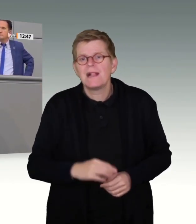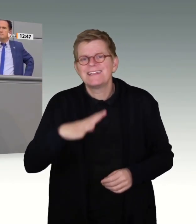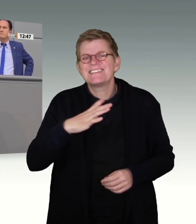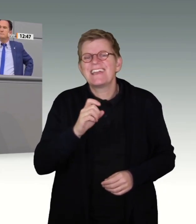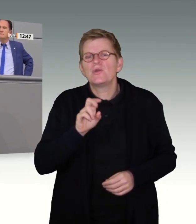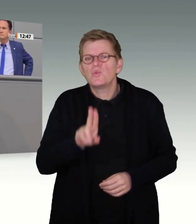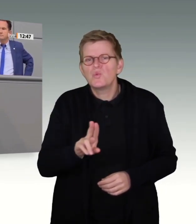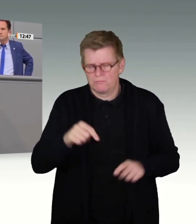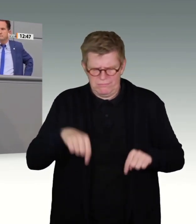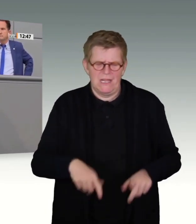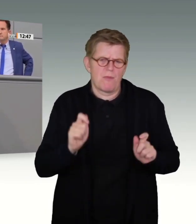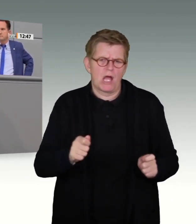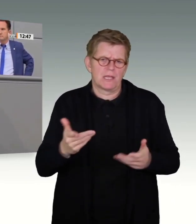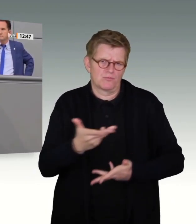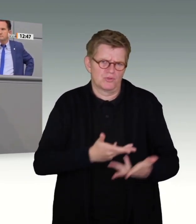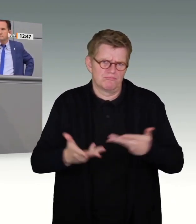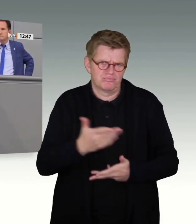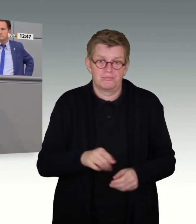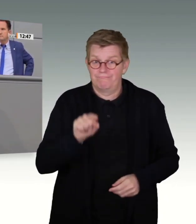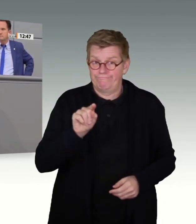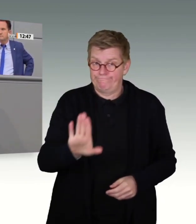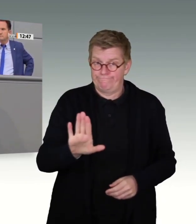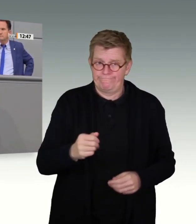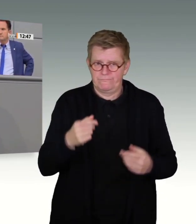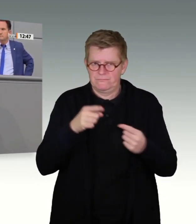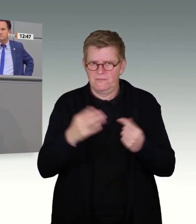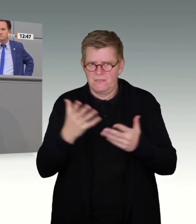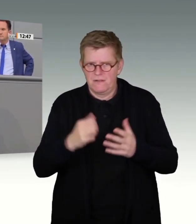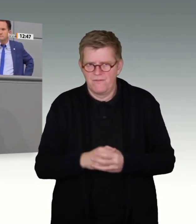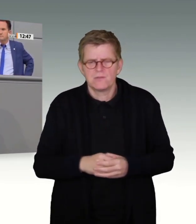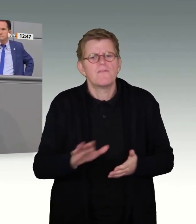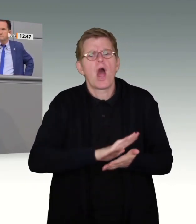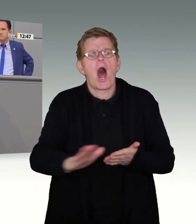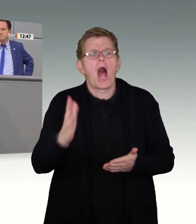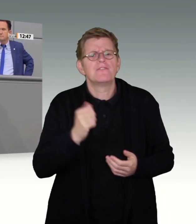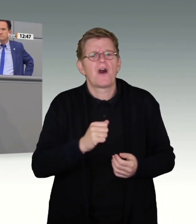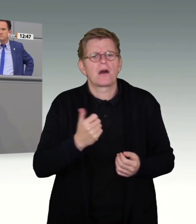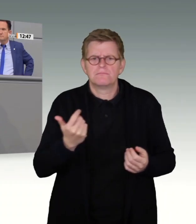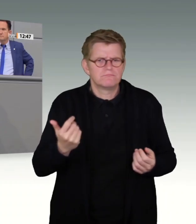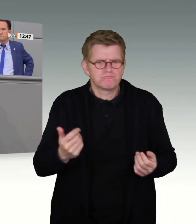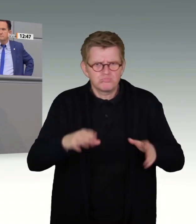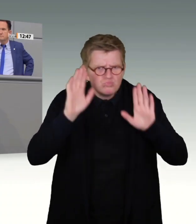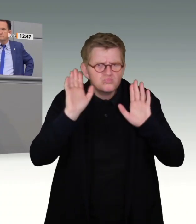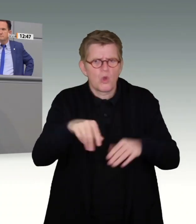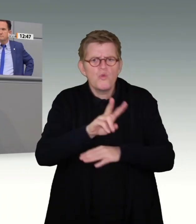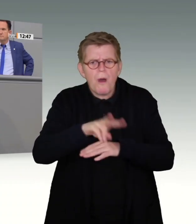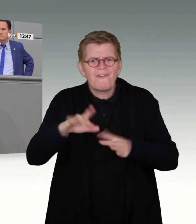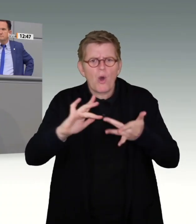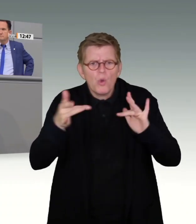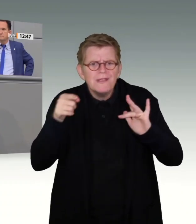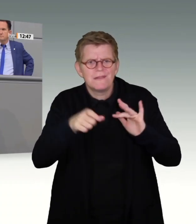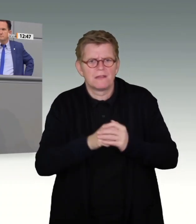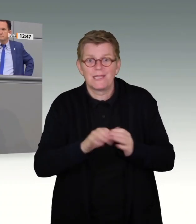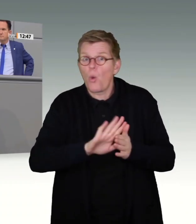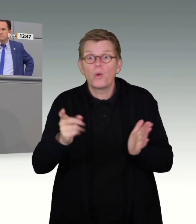über deren Antrag wir hier beraten, hat zu dem Vorhaben einer allgemeinen und anlasslosen Überwachung im Internet ein fast schon fetischistisches Verhältnis